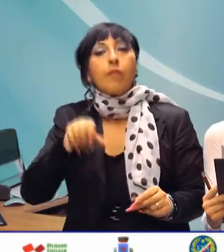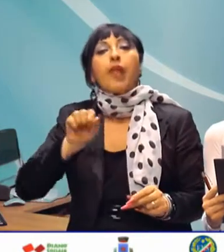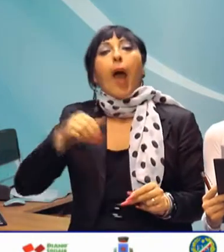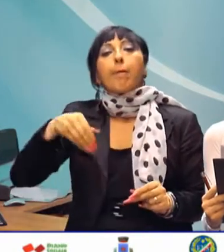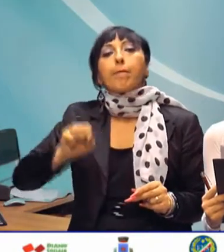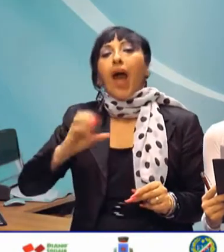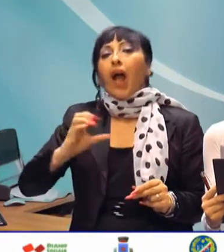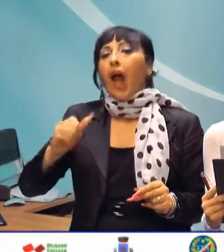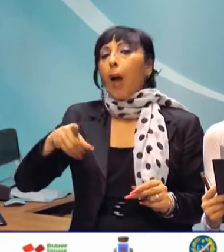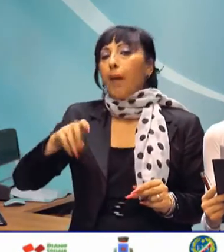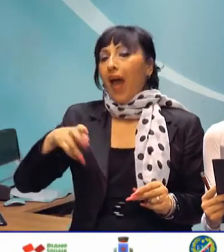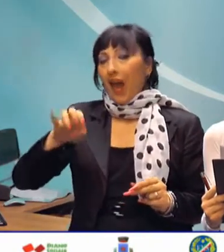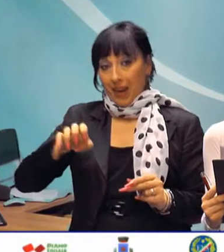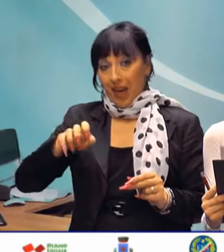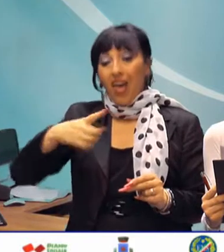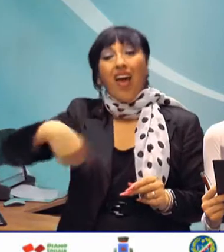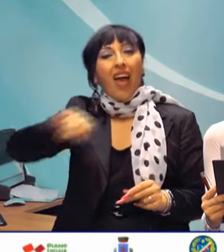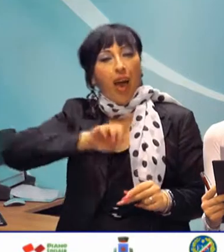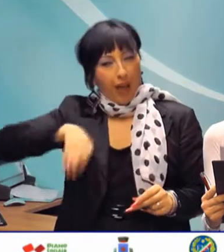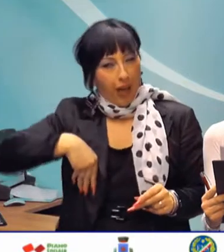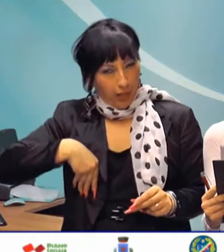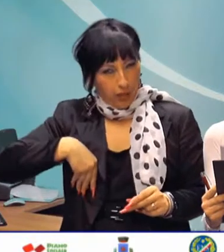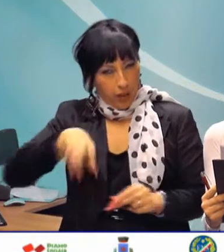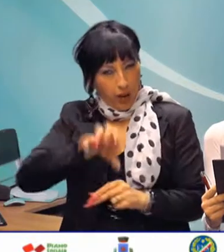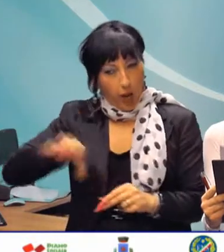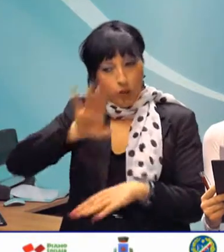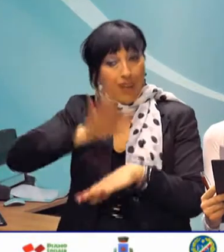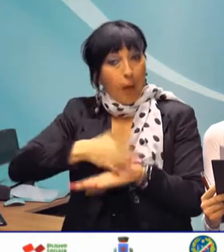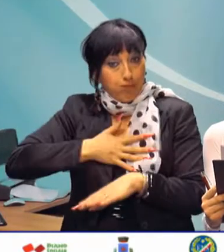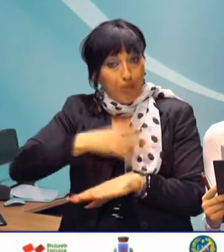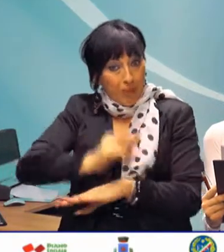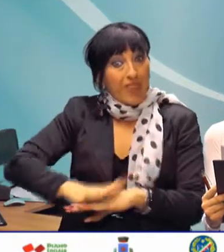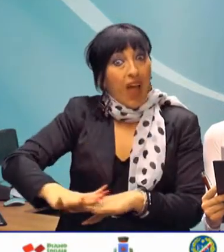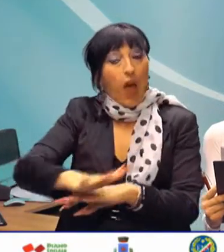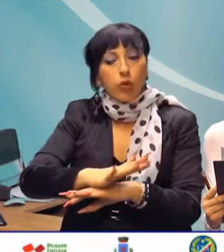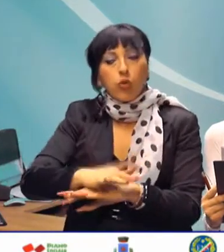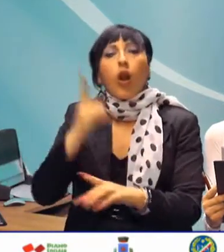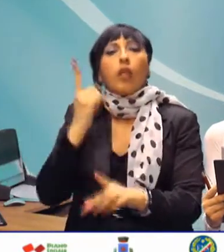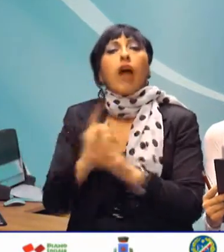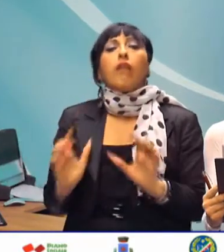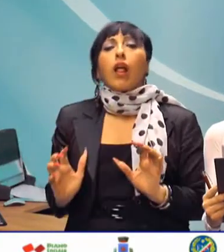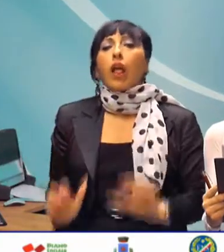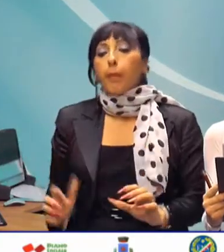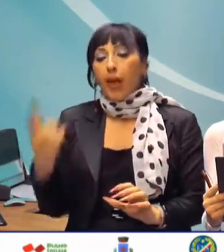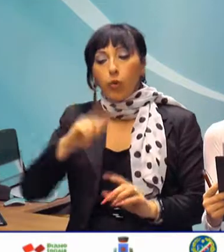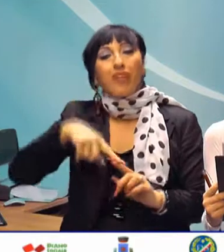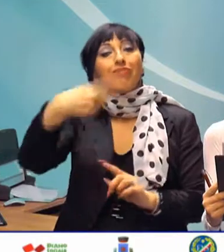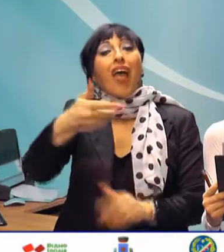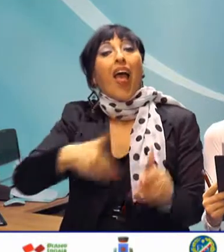chiede un chiaro impegno a tutti i candidati territoriali alle prossime elezioni regionali.